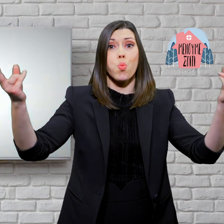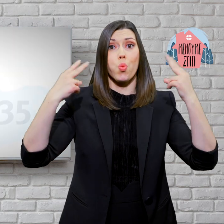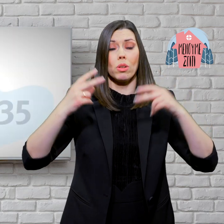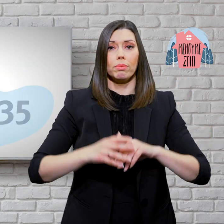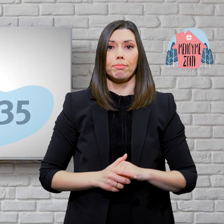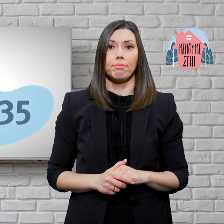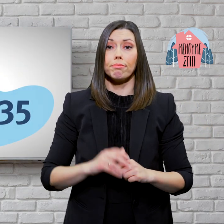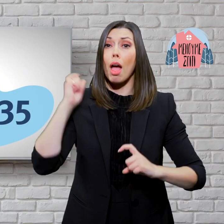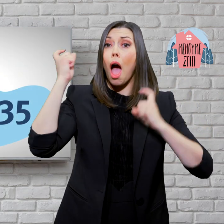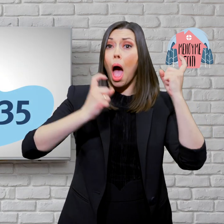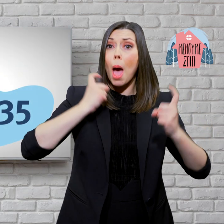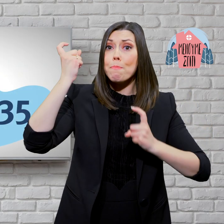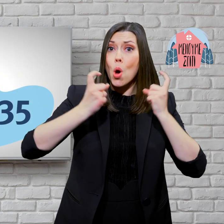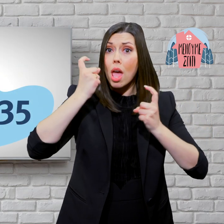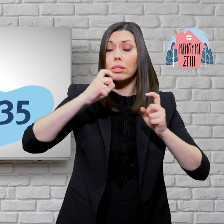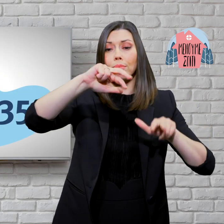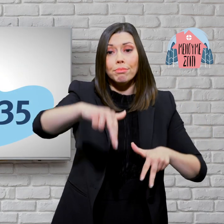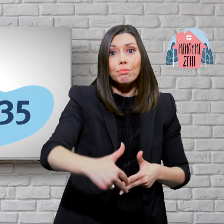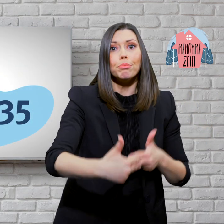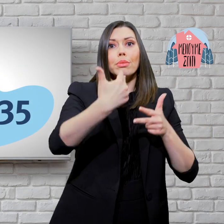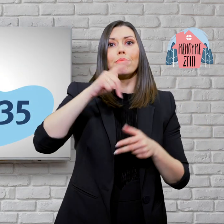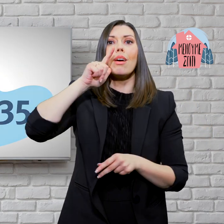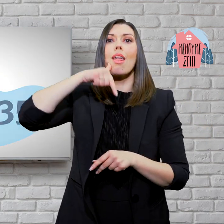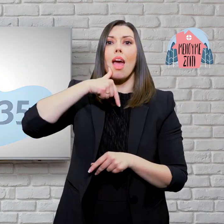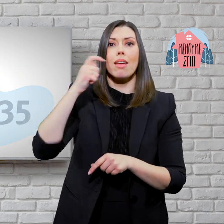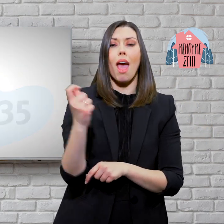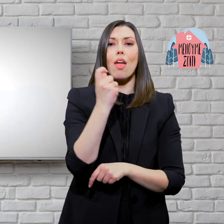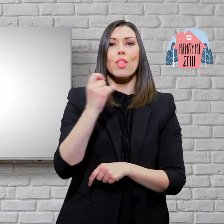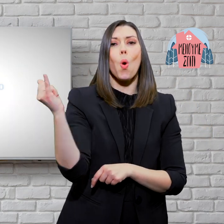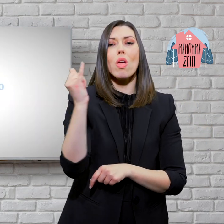Για απορρίες σχετικά με τον κορονοϊό, καλέστε το 1135.